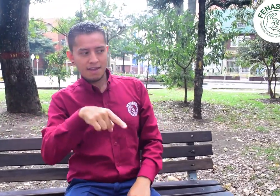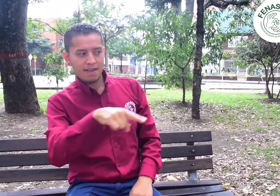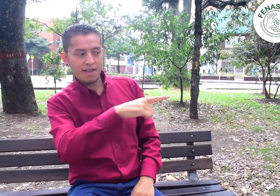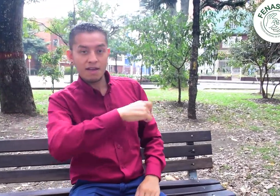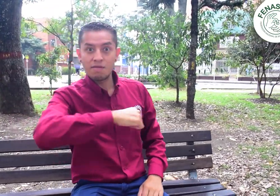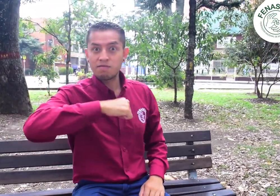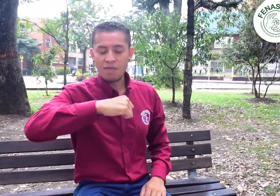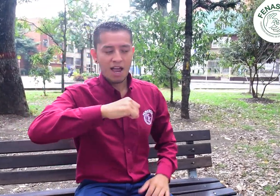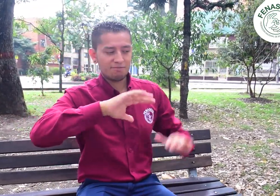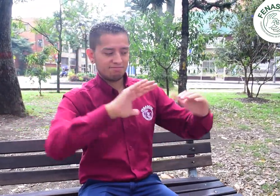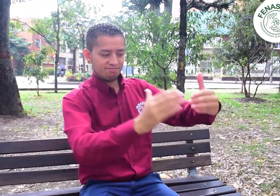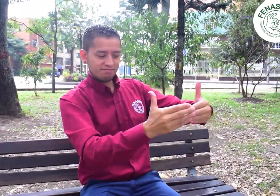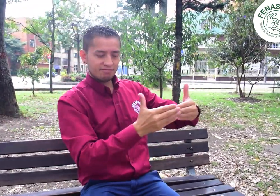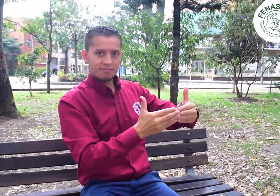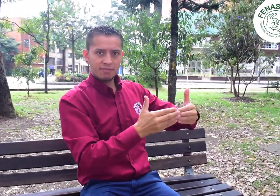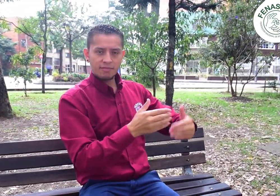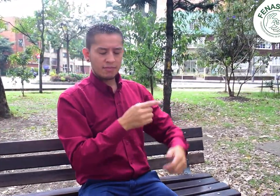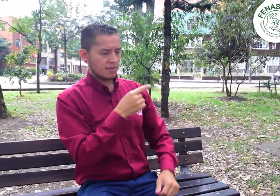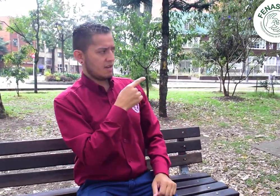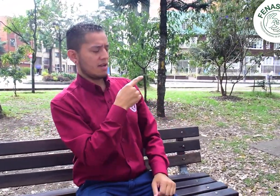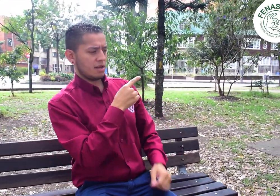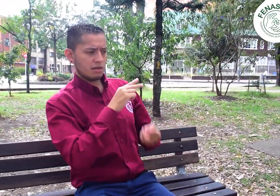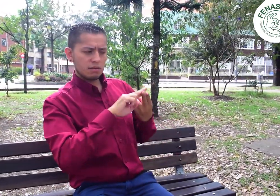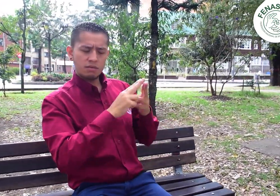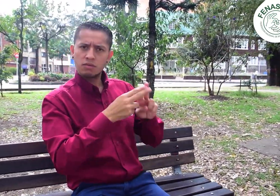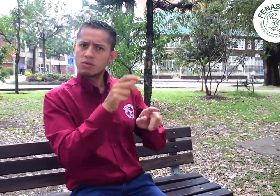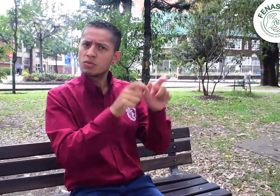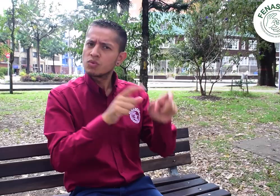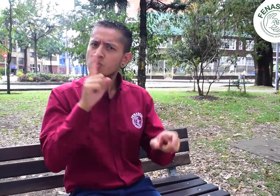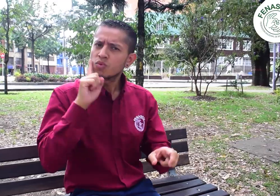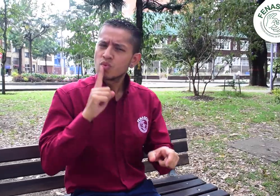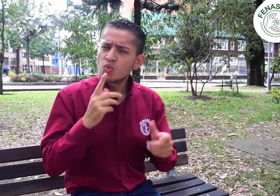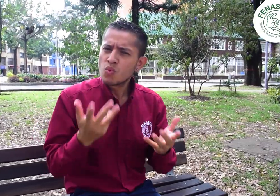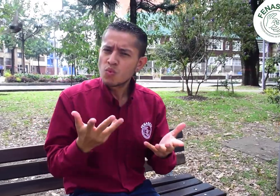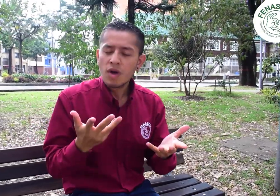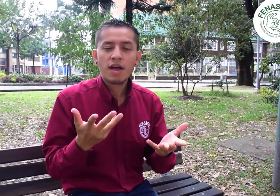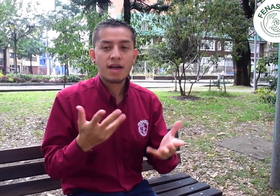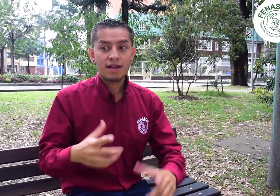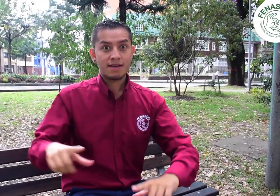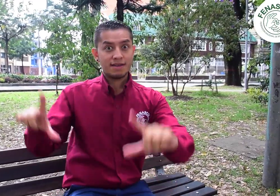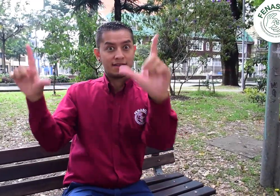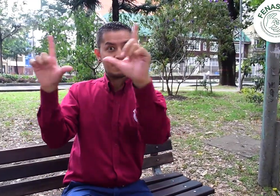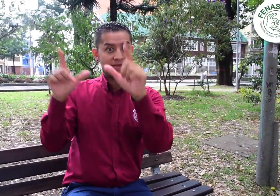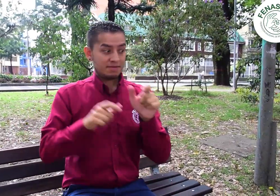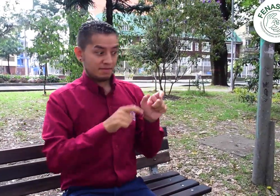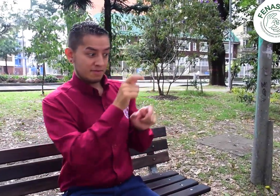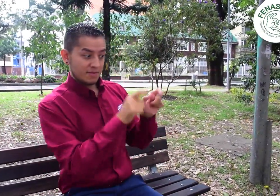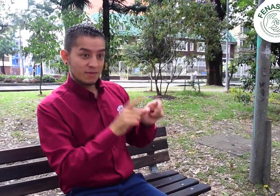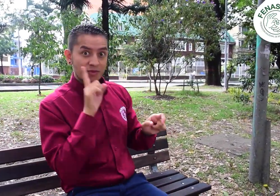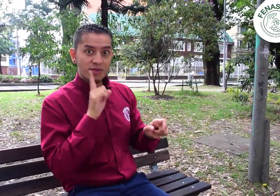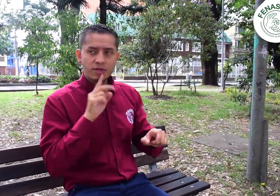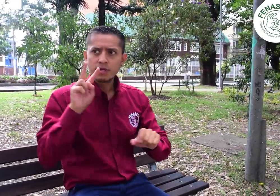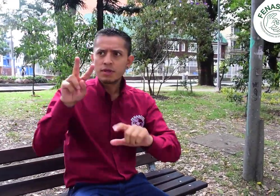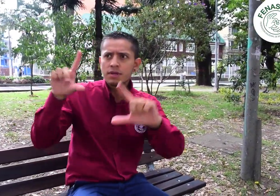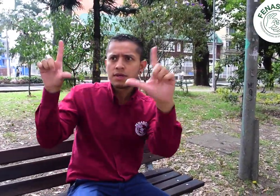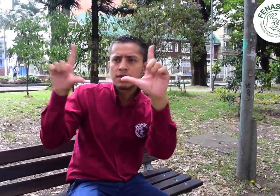derechos de los usuarios. ¿Y lo anterior cómo se relaciona con la comunidad sorda? Bueno, las personas sordas también son usuarios del servicio de